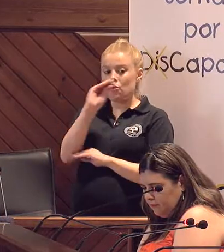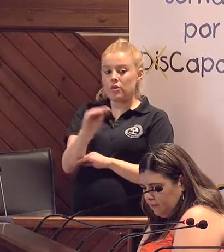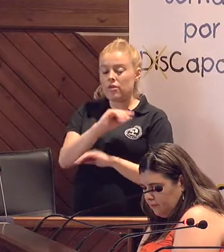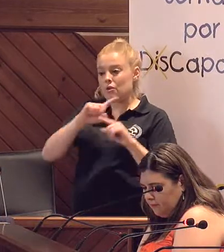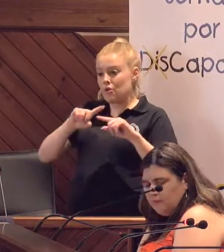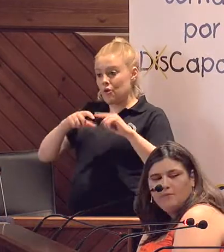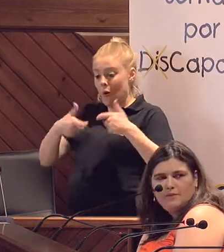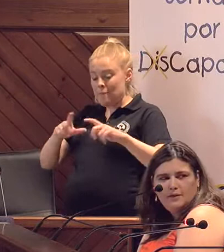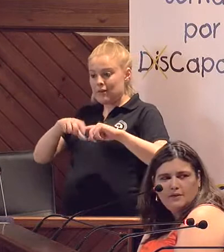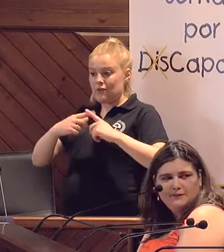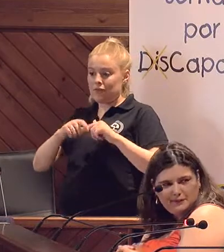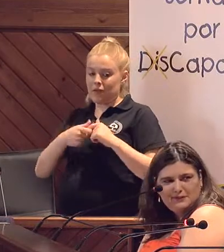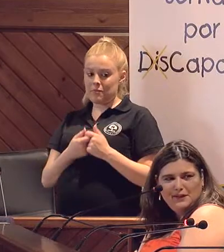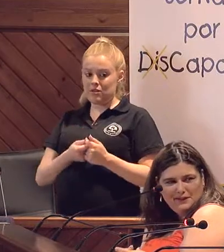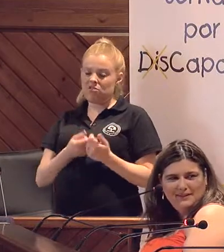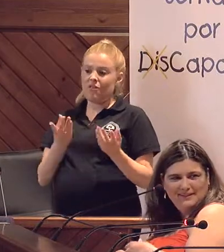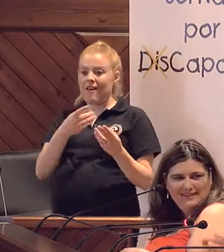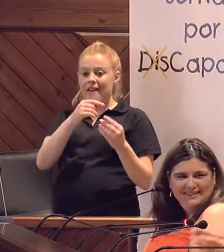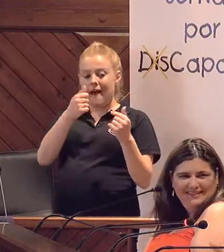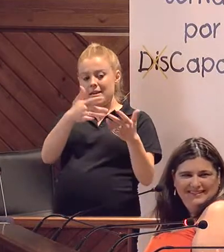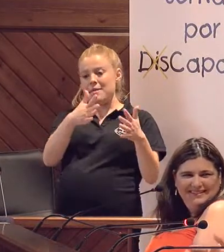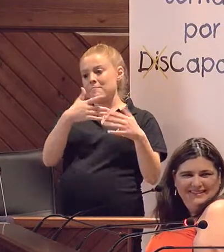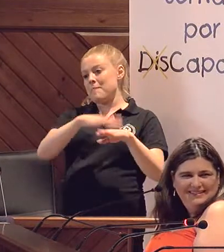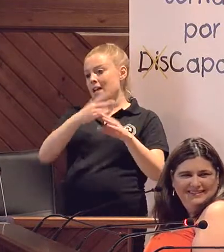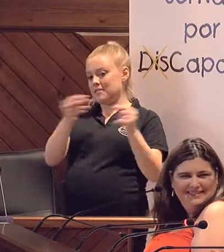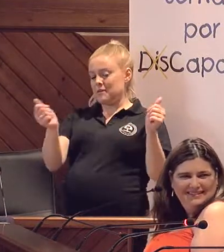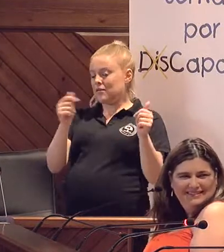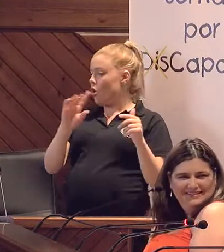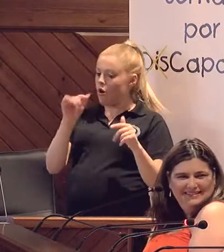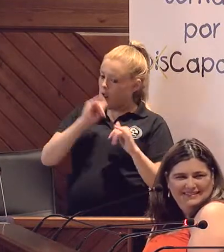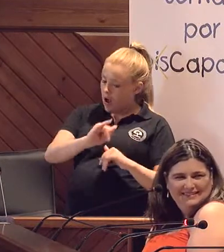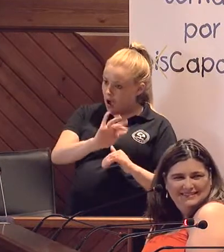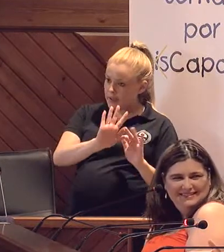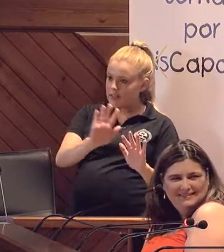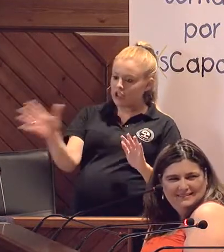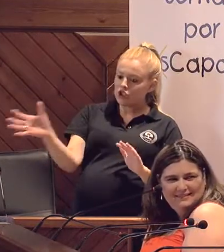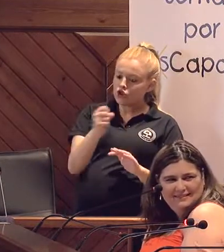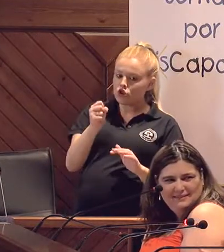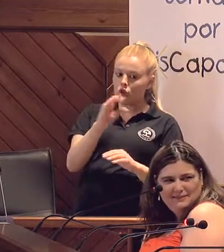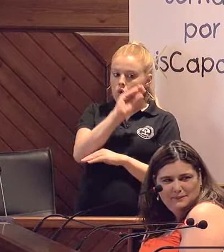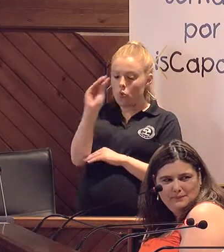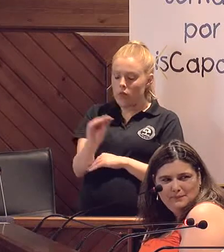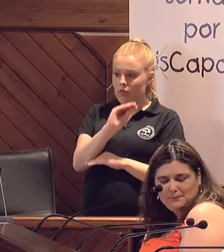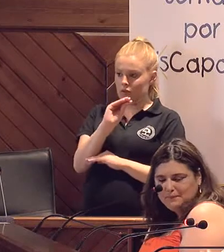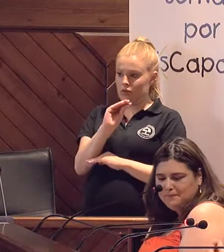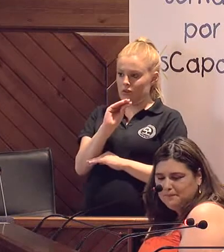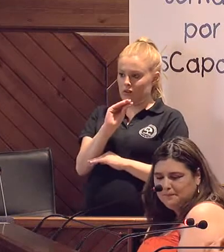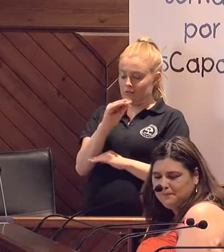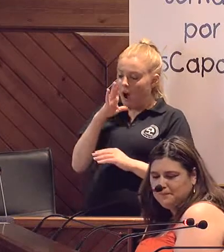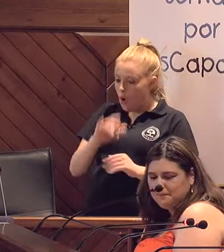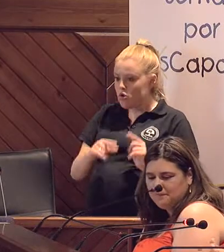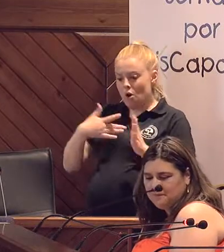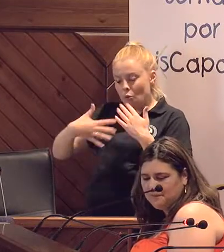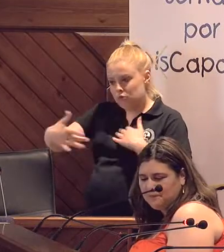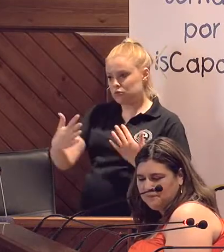no son una raza en periodo de extensión, están ahí y todos somos cuidadores, hemos sido o lo seremos. Es una manera